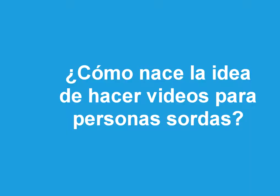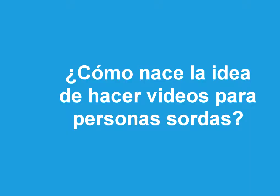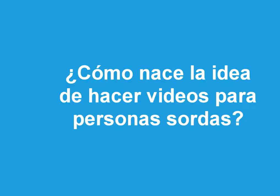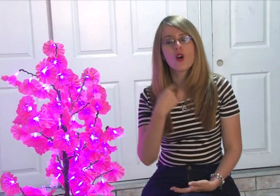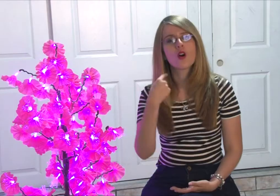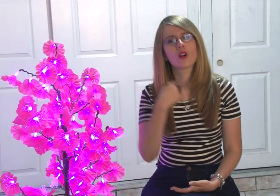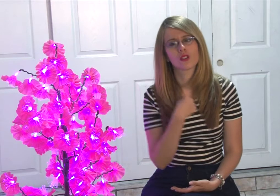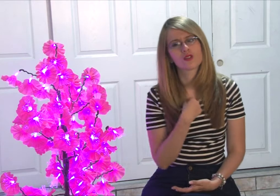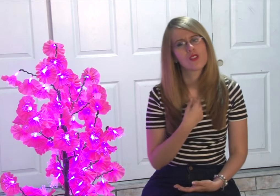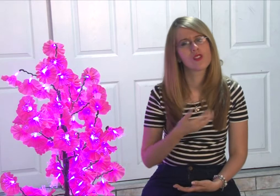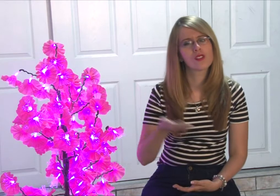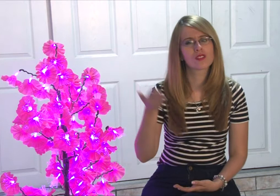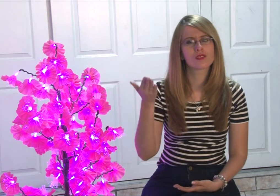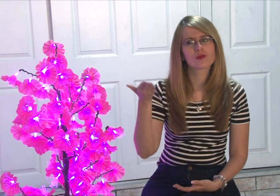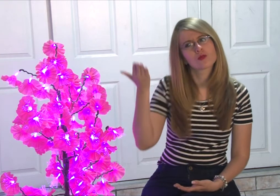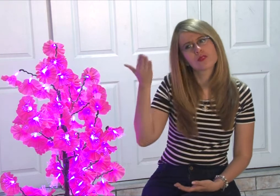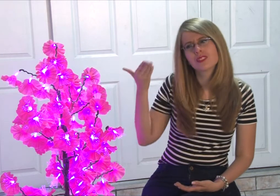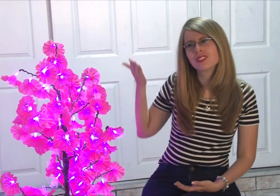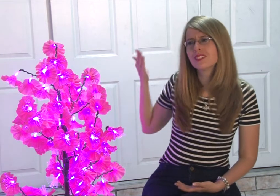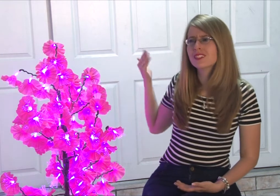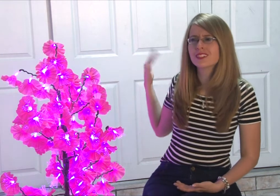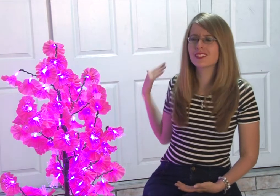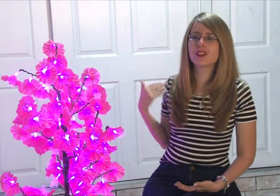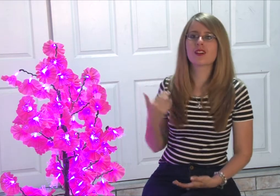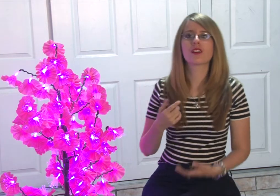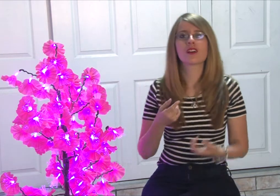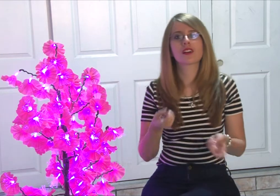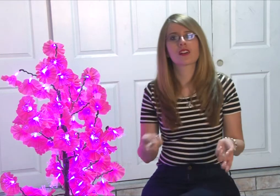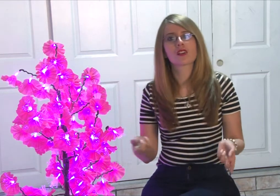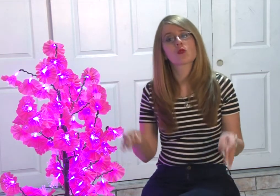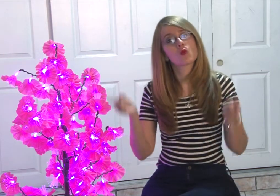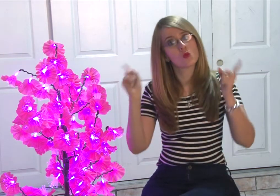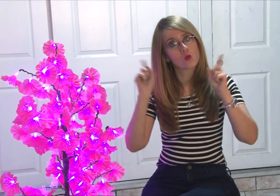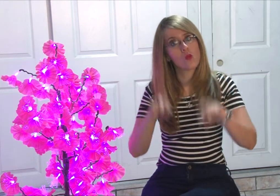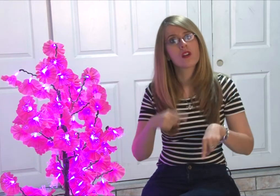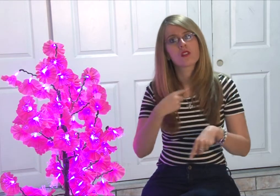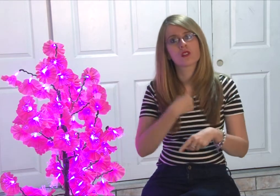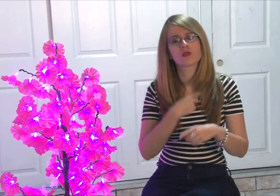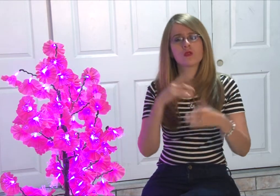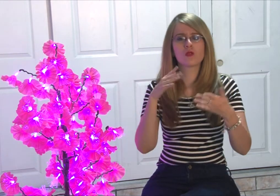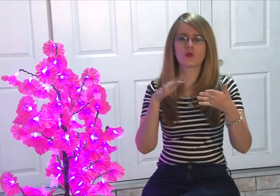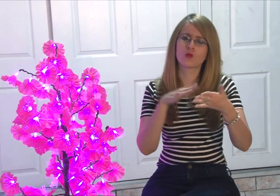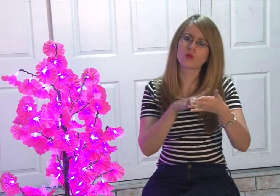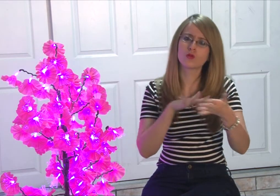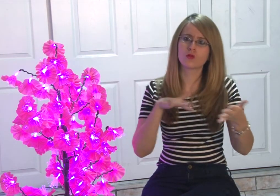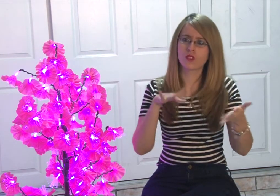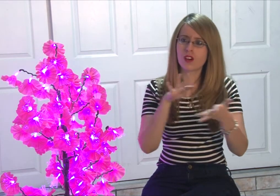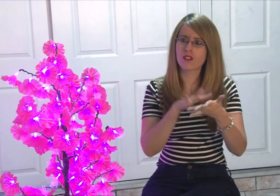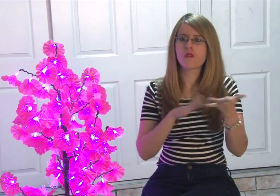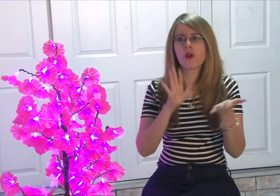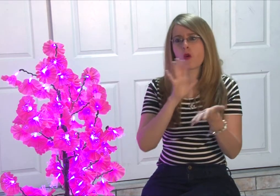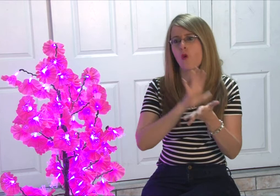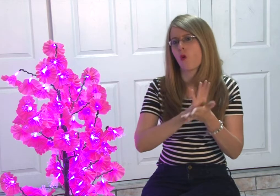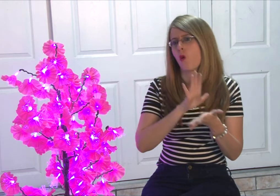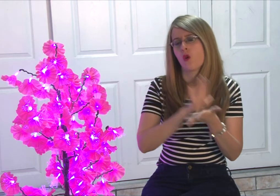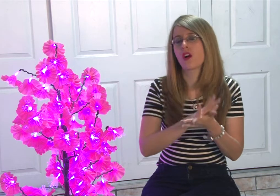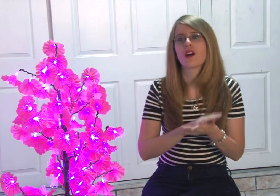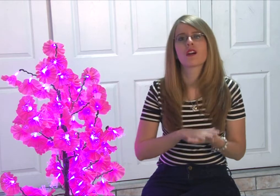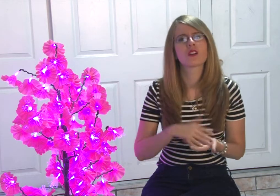Bueno, yo desde hace mucho tiempo, cuando estudiaba en la